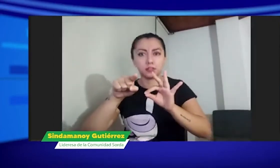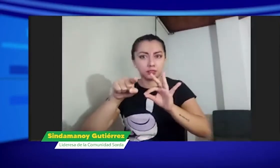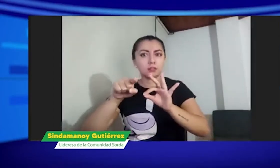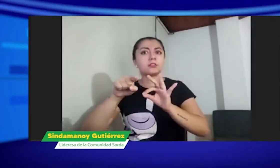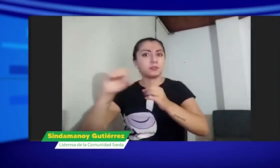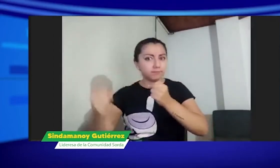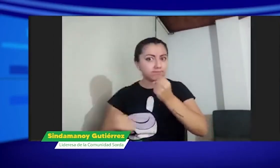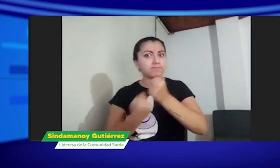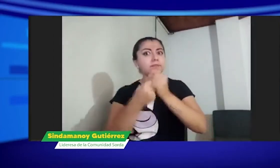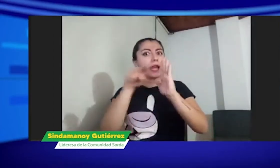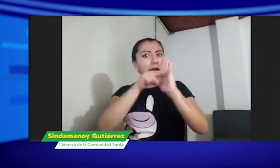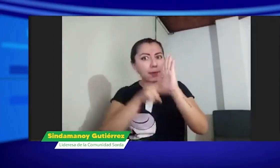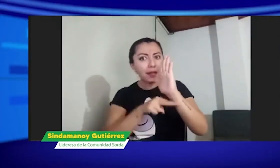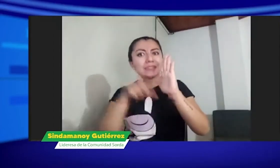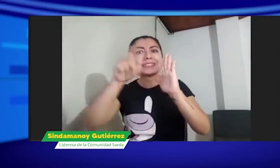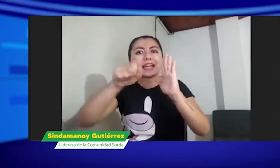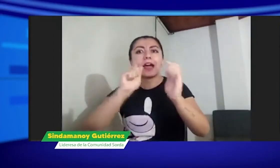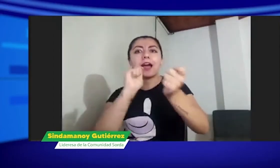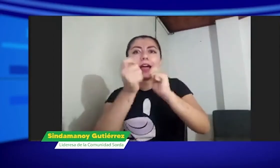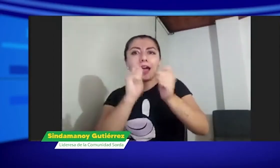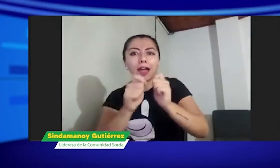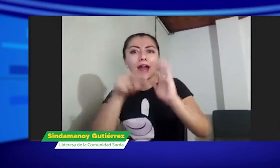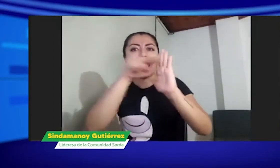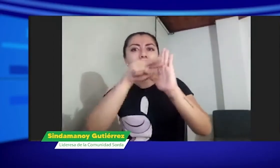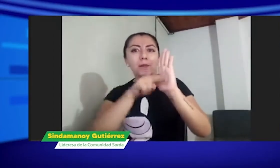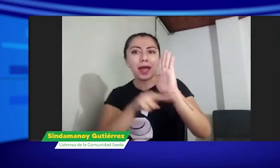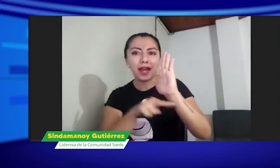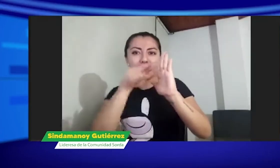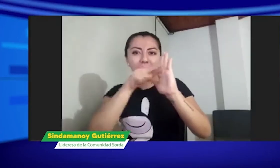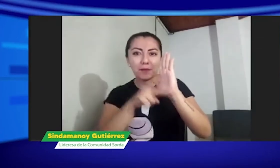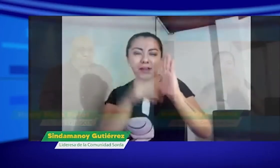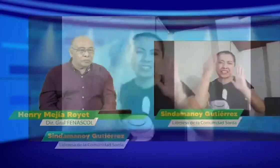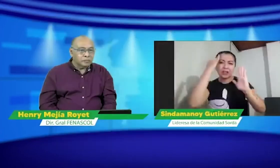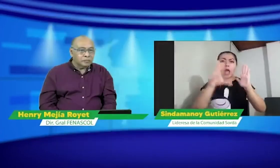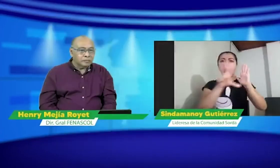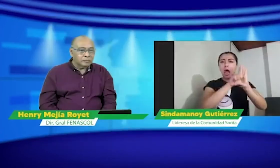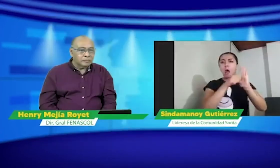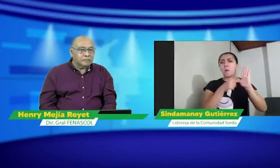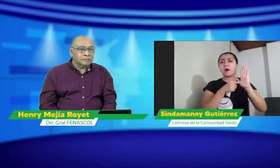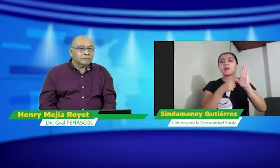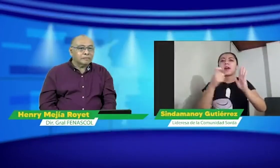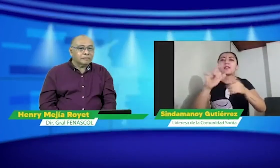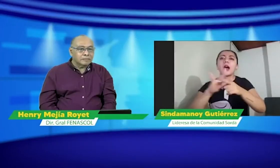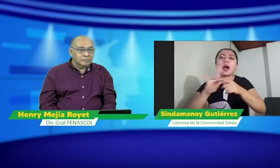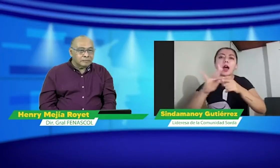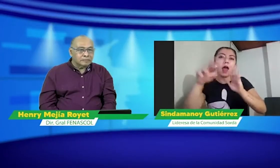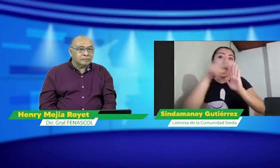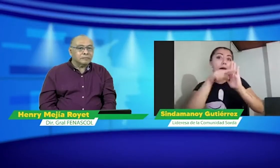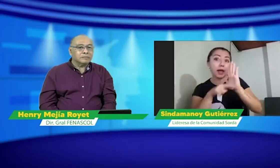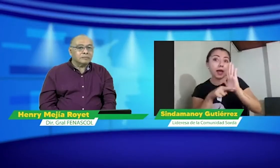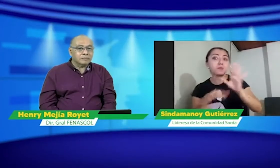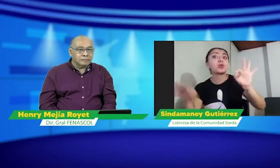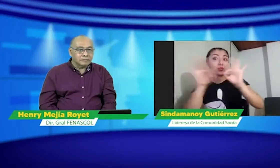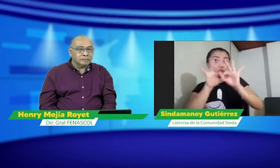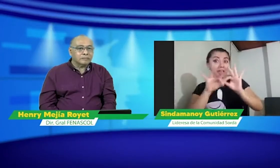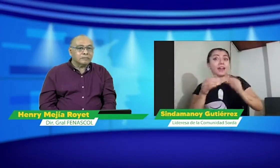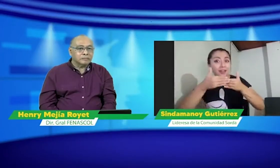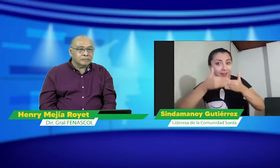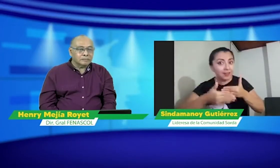importante para nosotros y allí nos apoya obviamente hay que reglamentarla ya tenemos la ley pero necesitamos